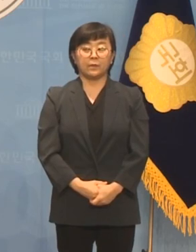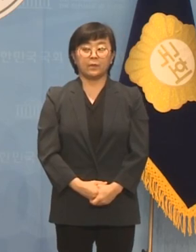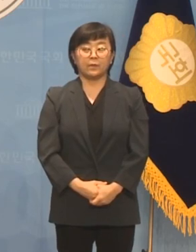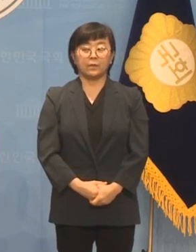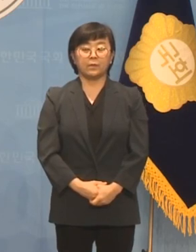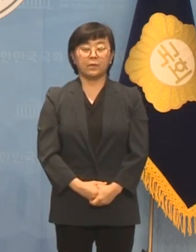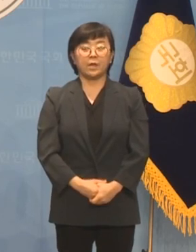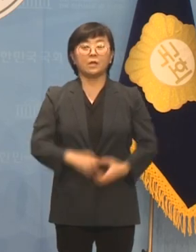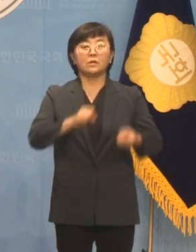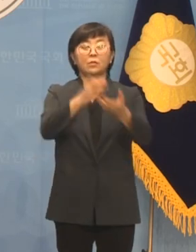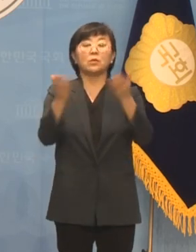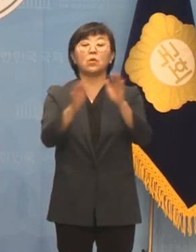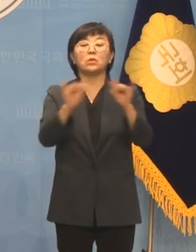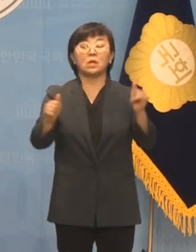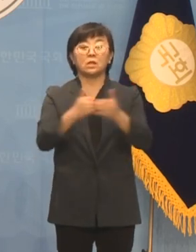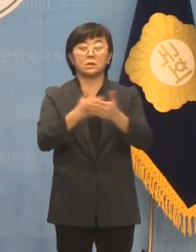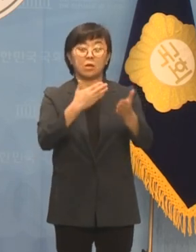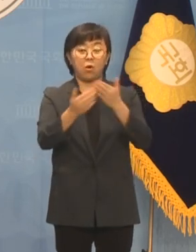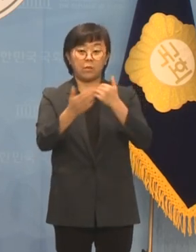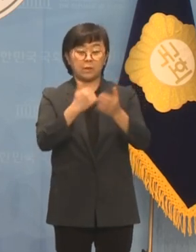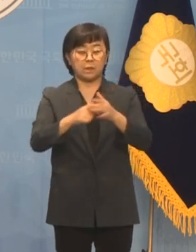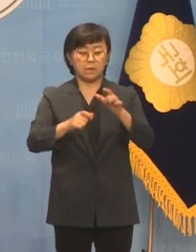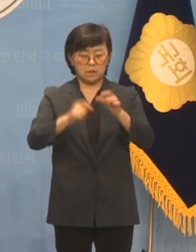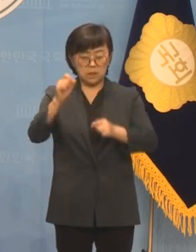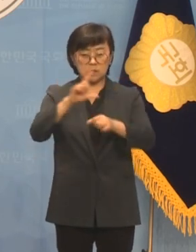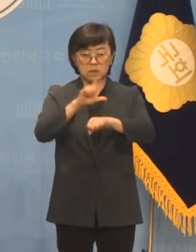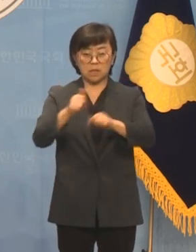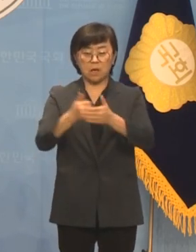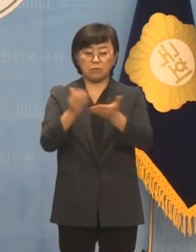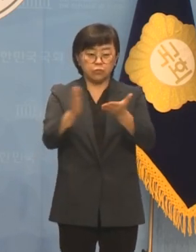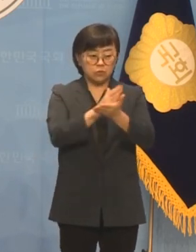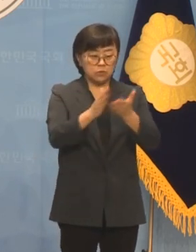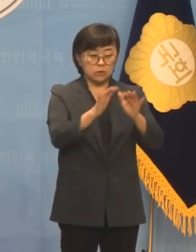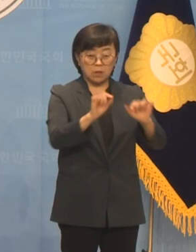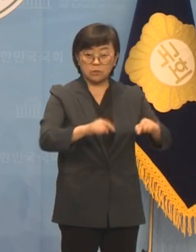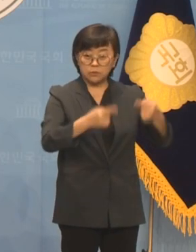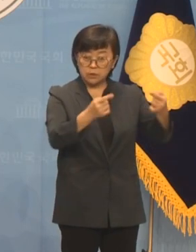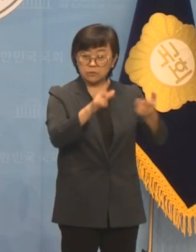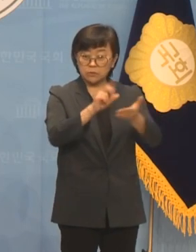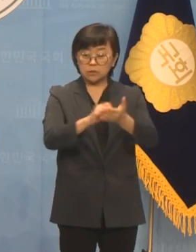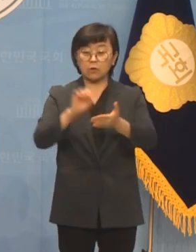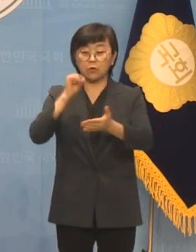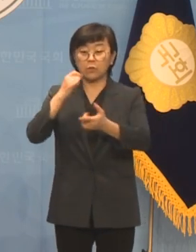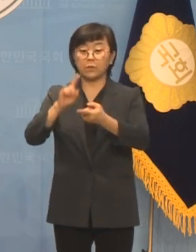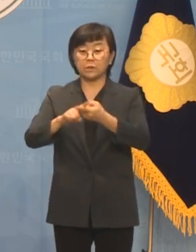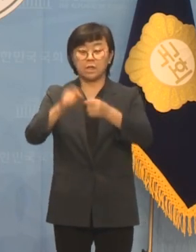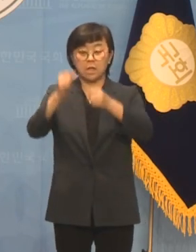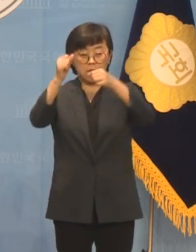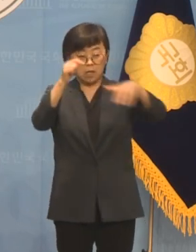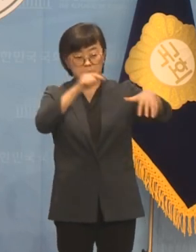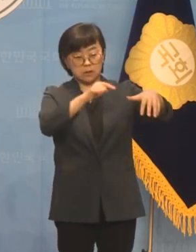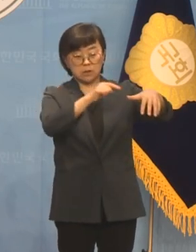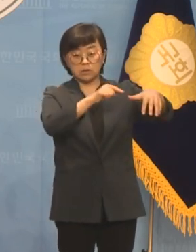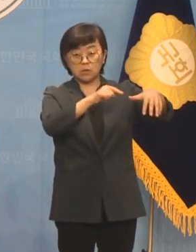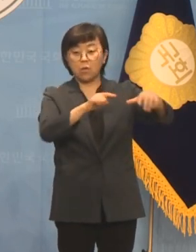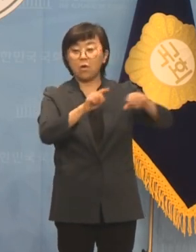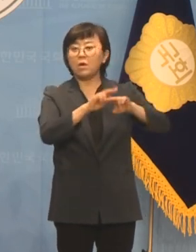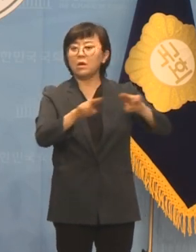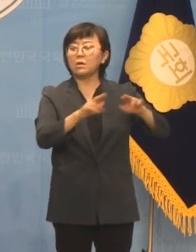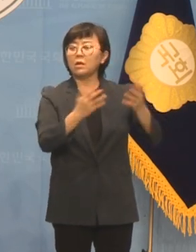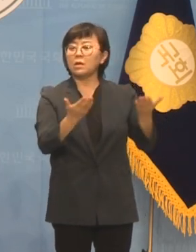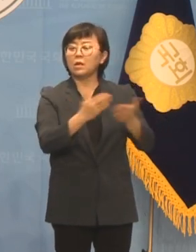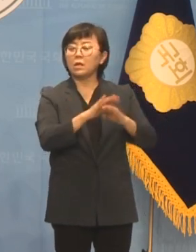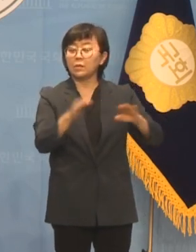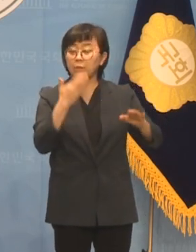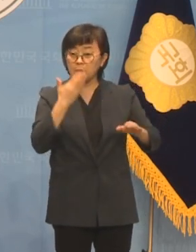택배 노동자들이 겪는 긴 노동시간, 분류인력 투입 문제 등과 같은 어려움을 하청 대리점에서 어떻게 해결할 수